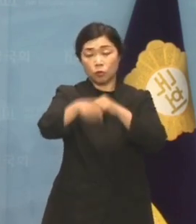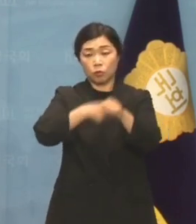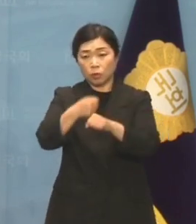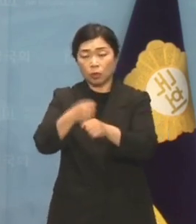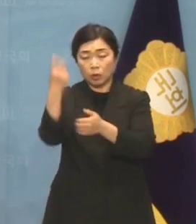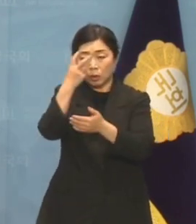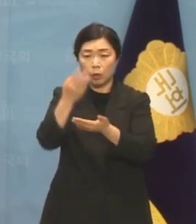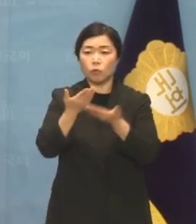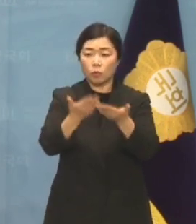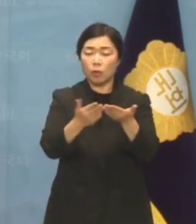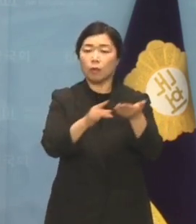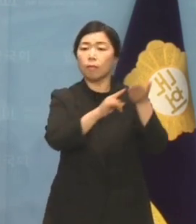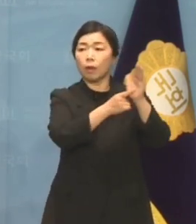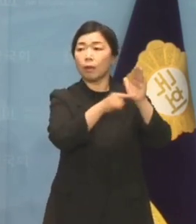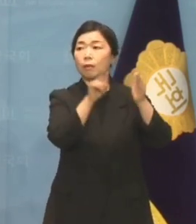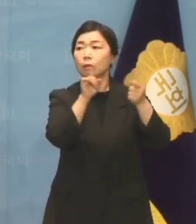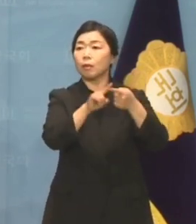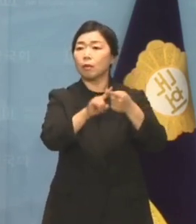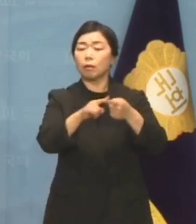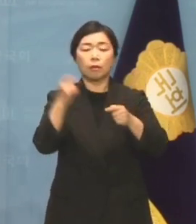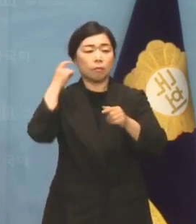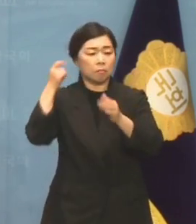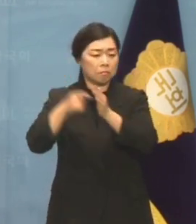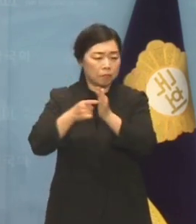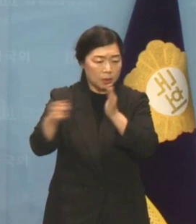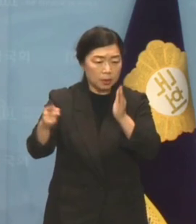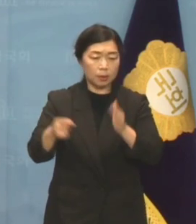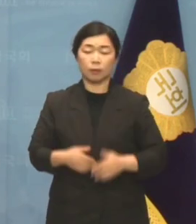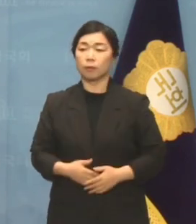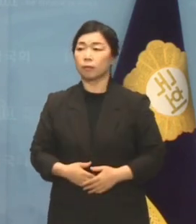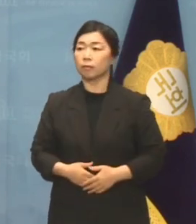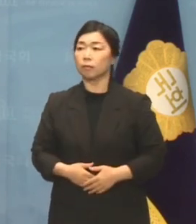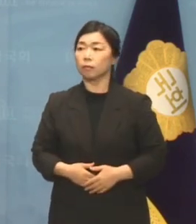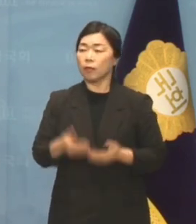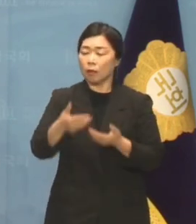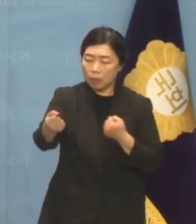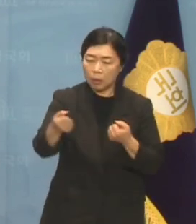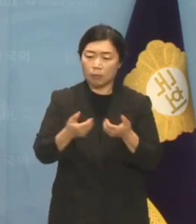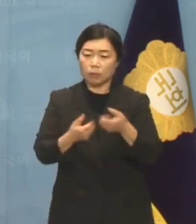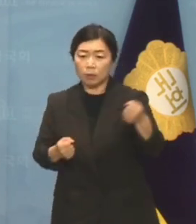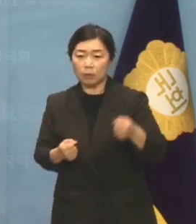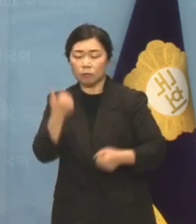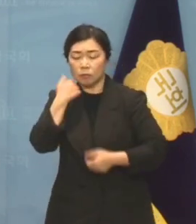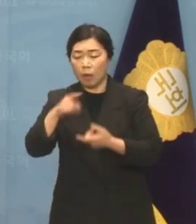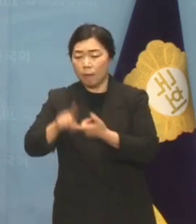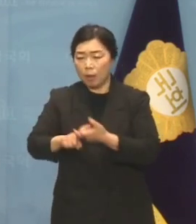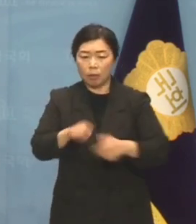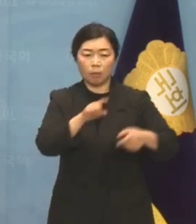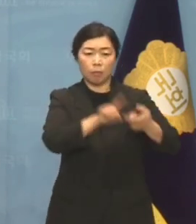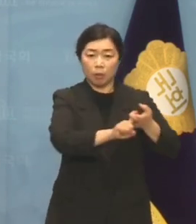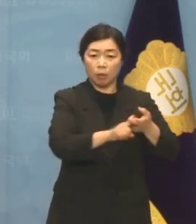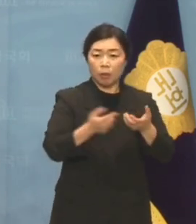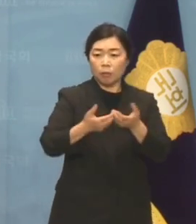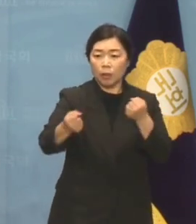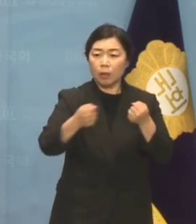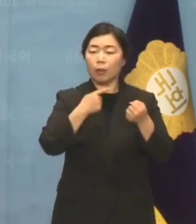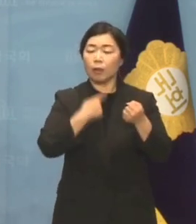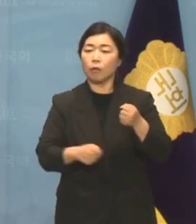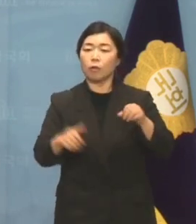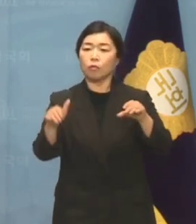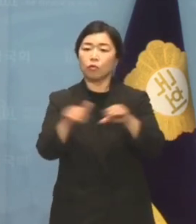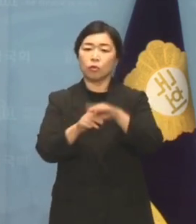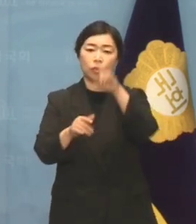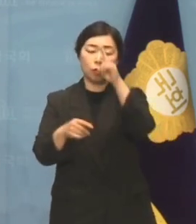대통령의 강한 의지에는 귀를 닫았습니다. 갈라치기, 평가력 위로 국민을 분열시켰던